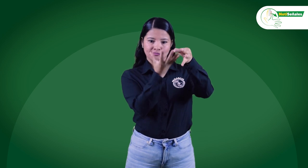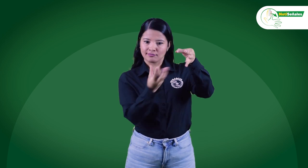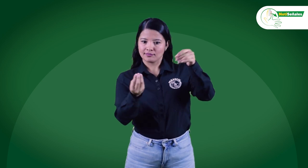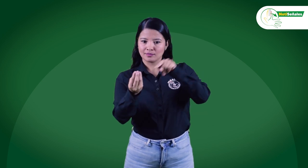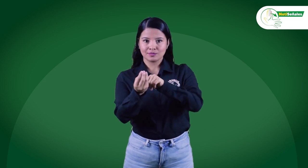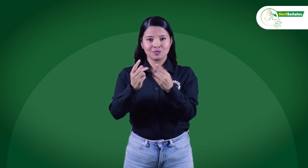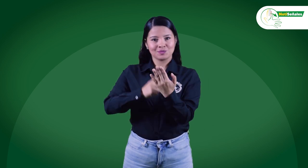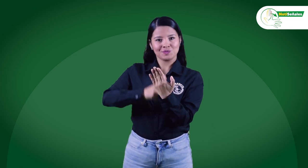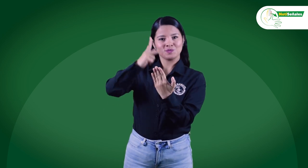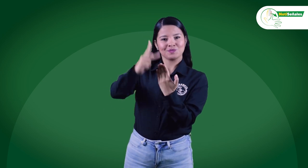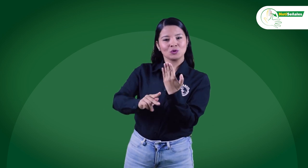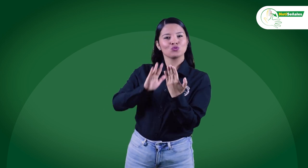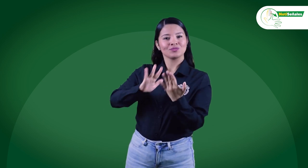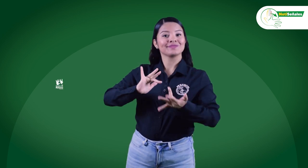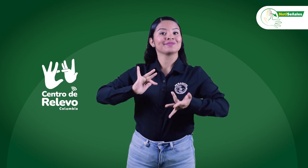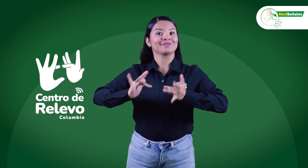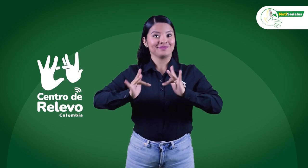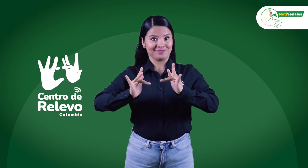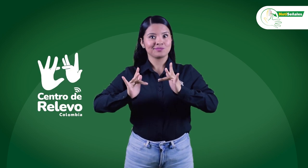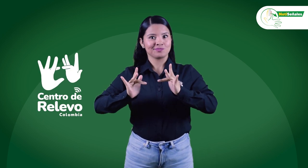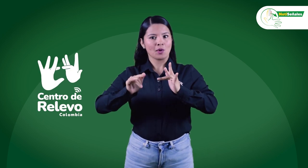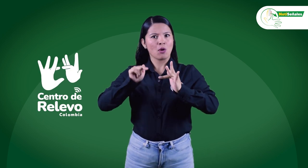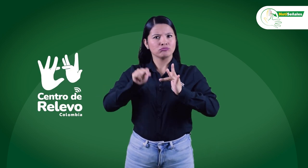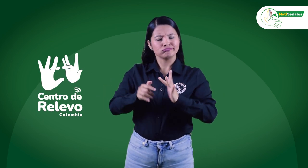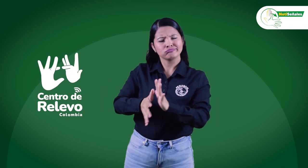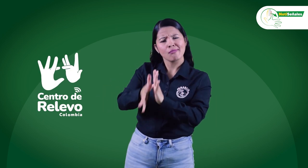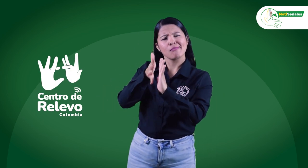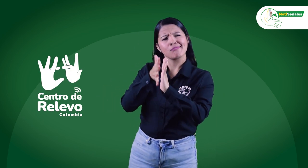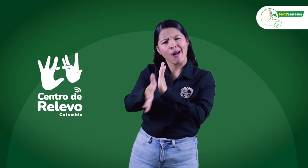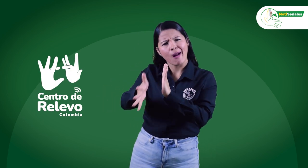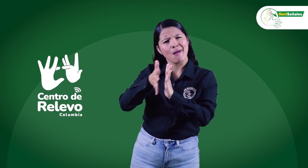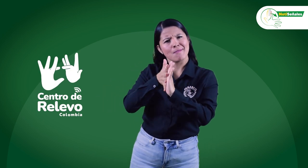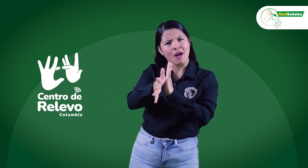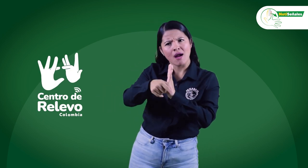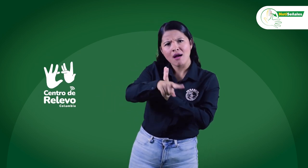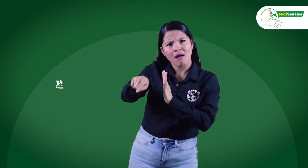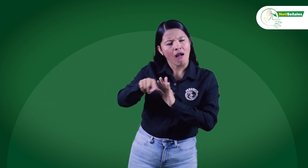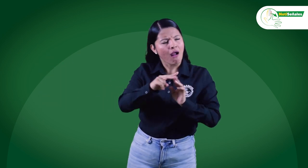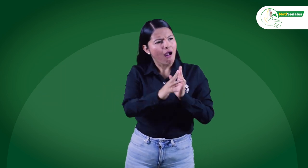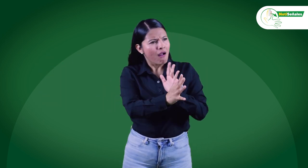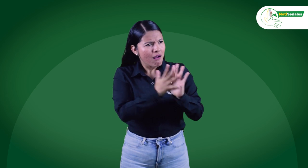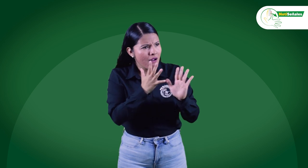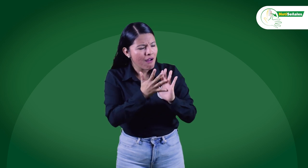Les contamos que Fenascol opera un proyecto con el nombre Centro de Relevo.